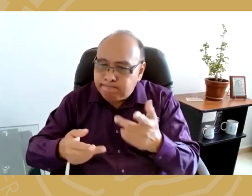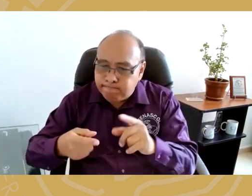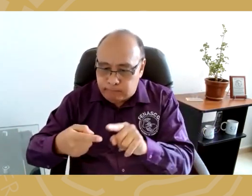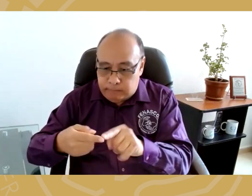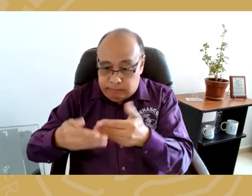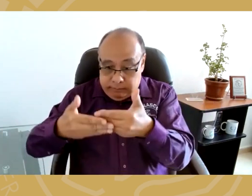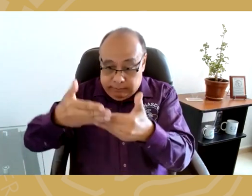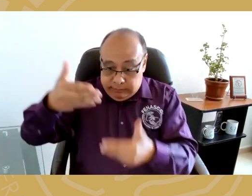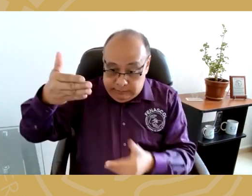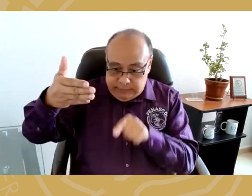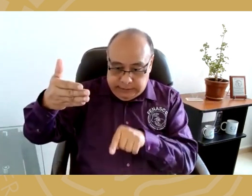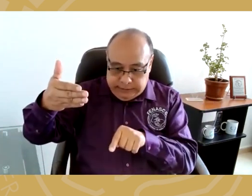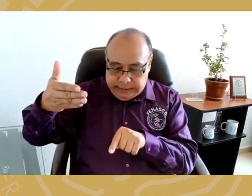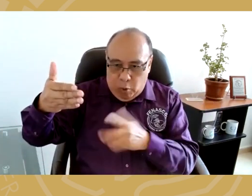y para esto vamos más abajo.